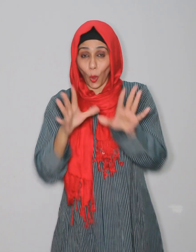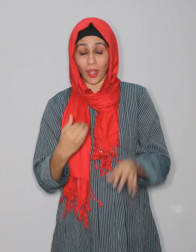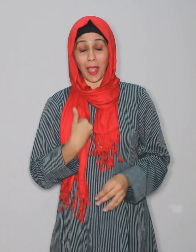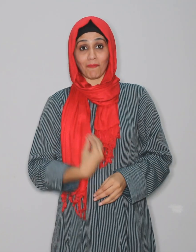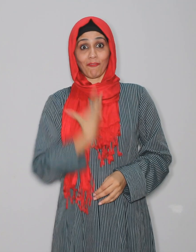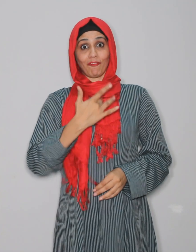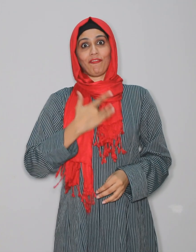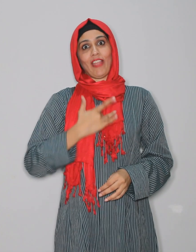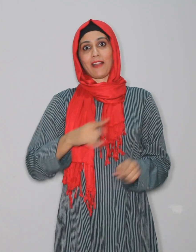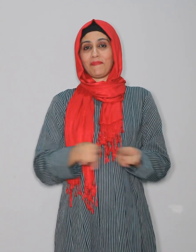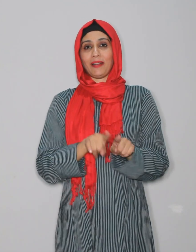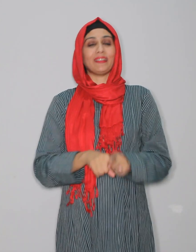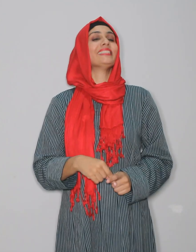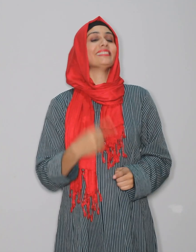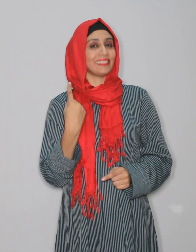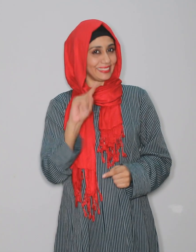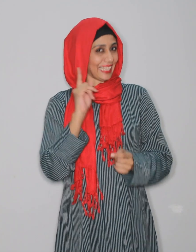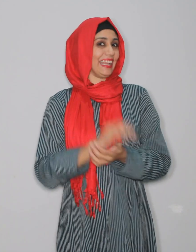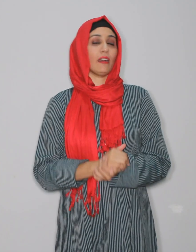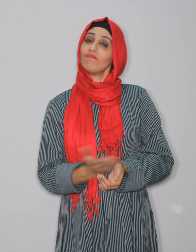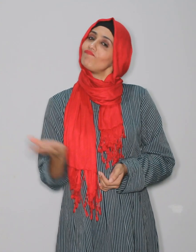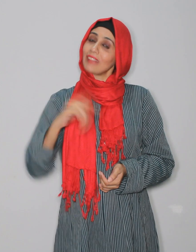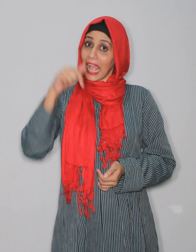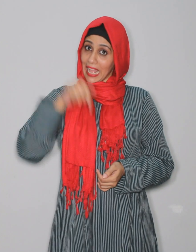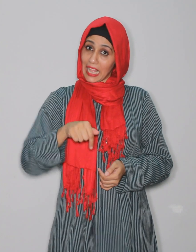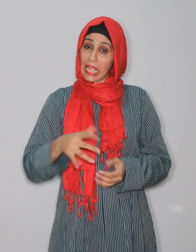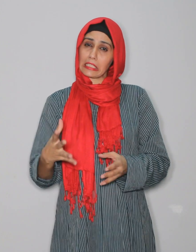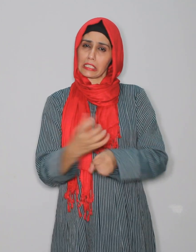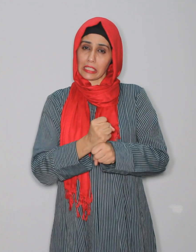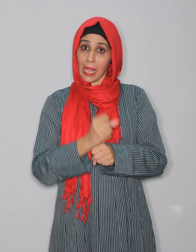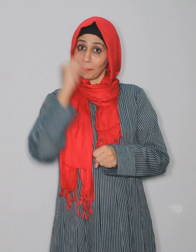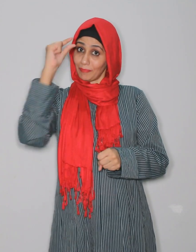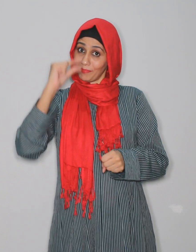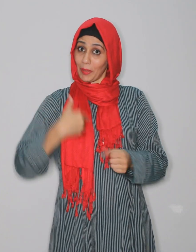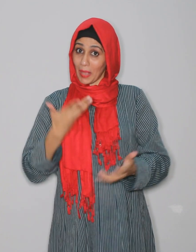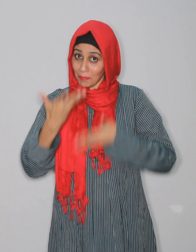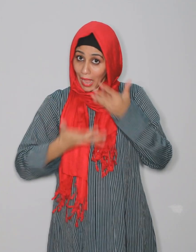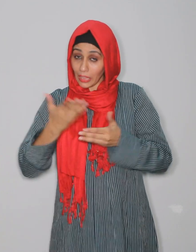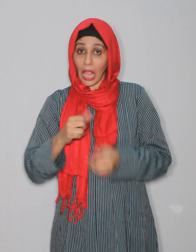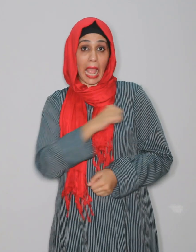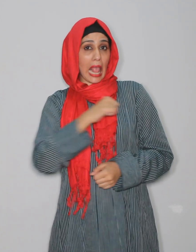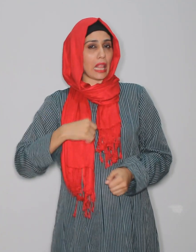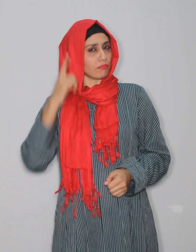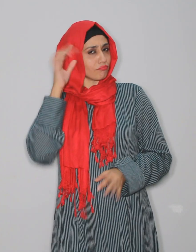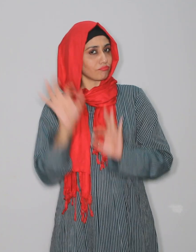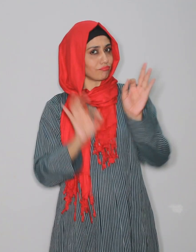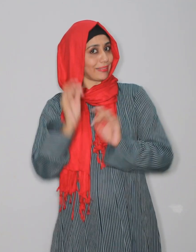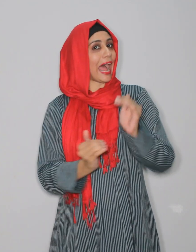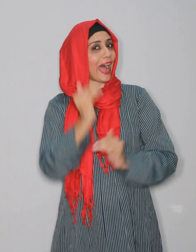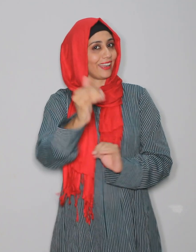خوشی ملتی ہے جی بچوں تو آئیں اور ان سب چیزوں کا اس عید پر خاص خیال رکھیں